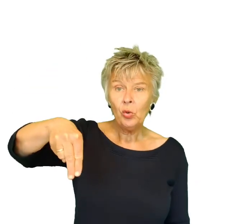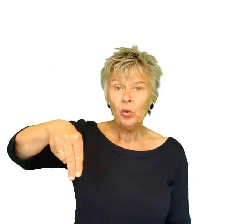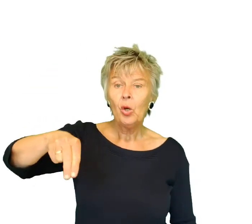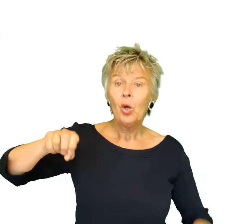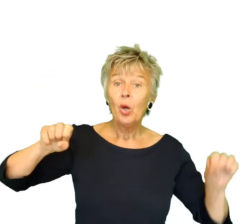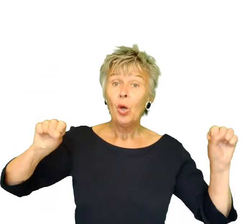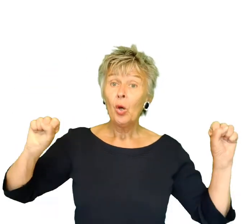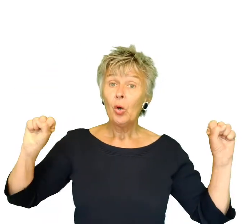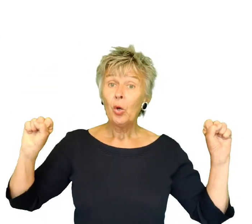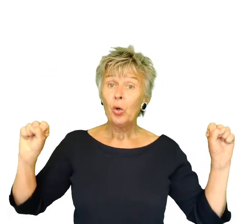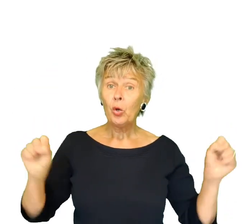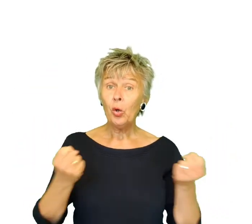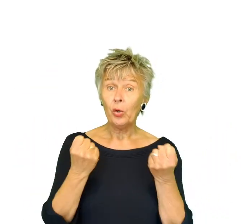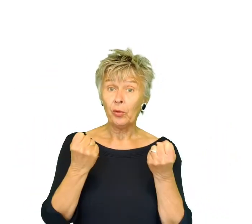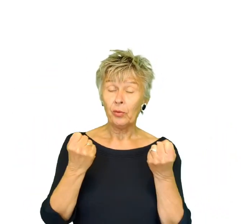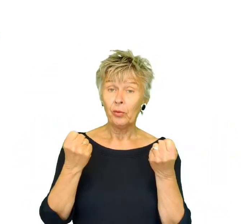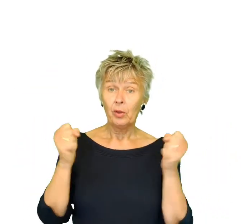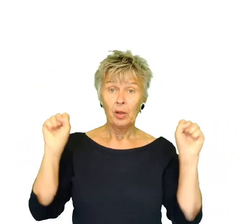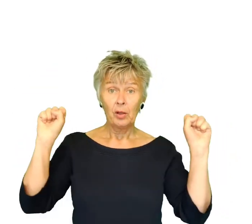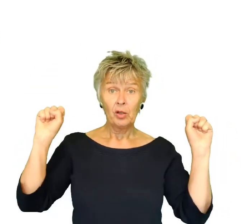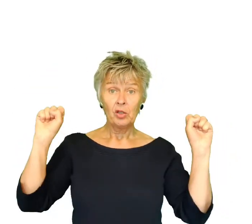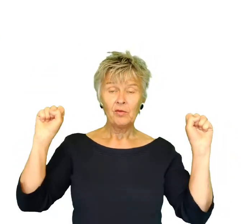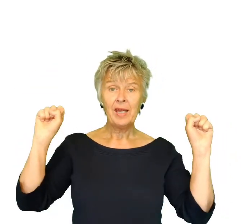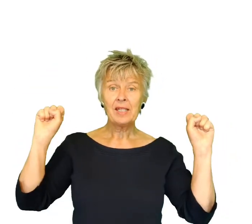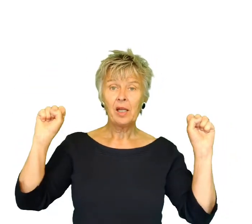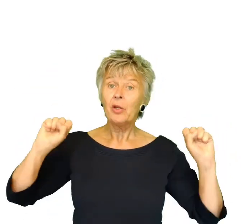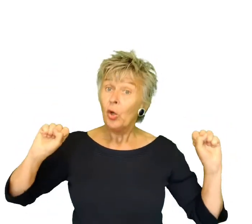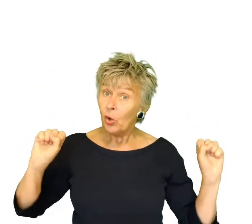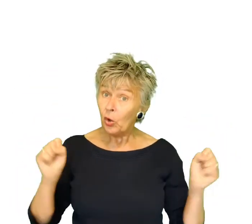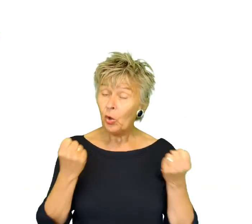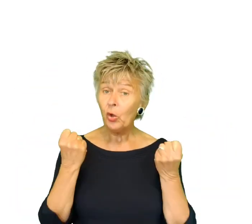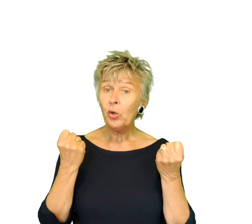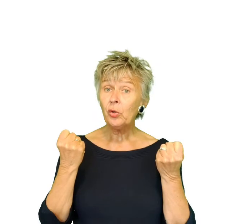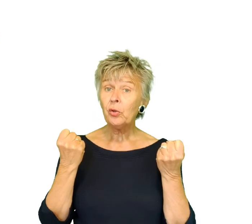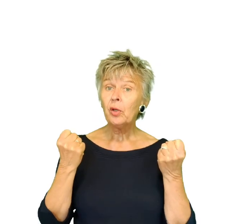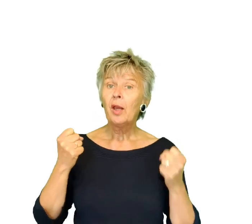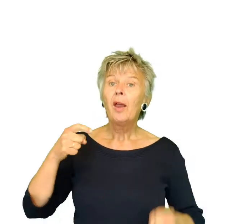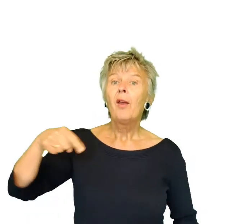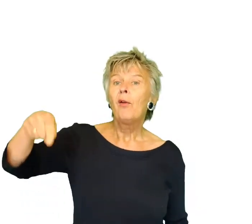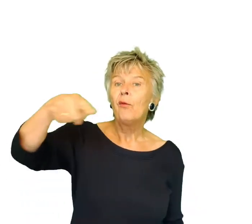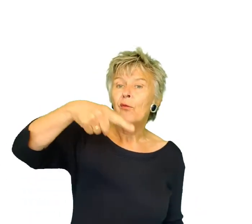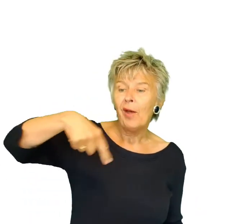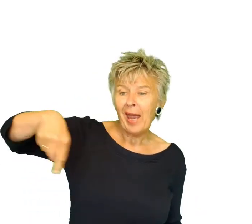kunnen. Twee S-handen. Kunnen wij